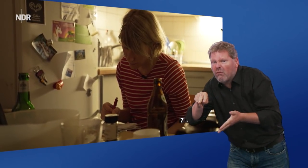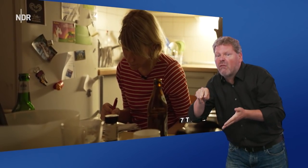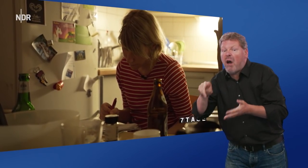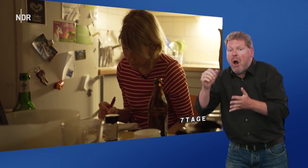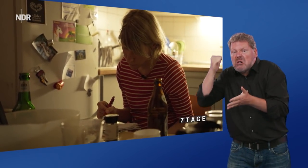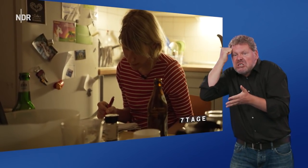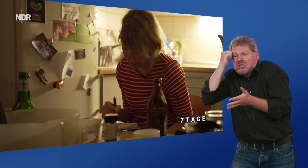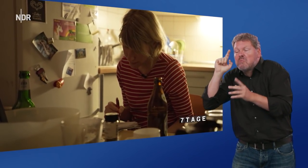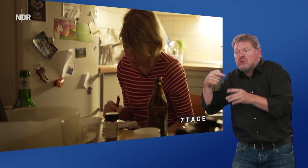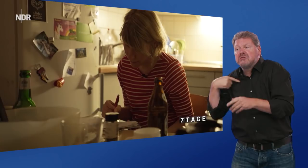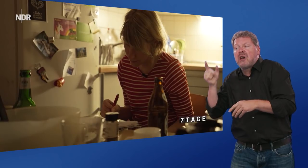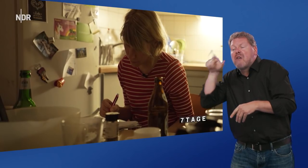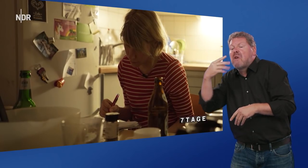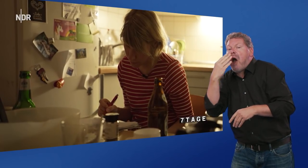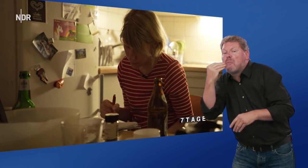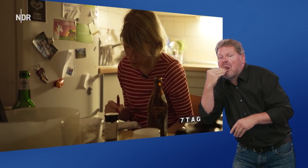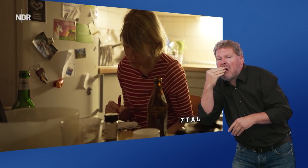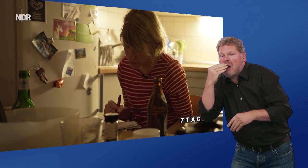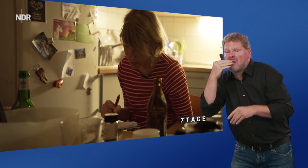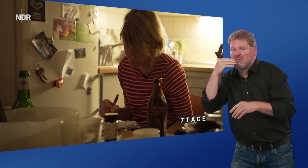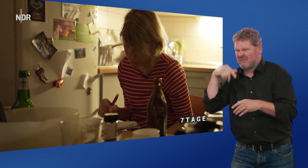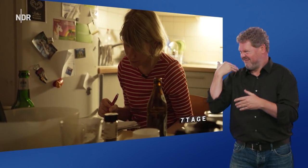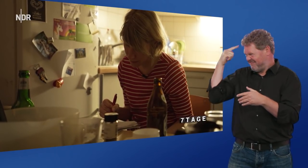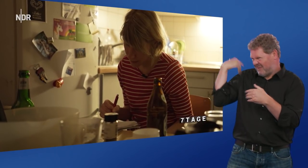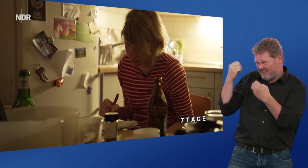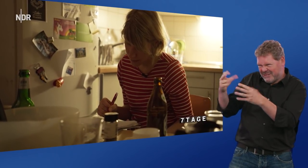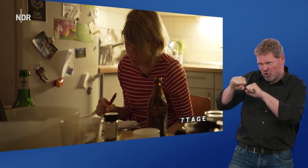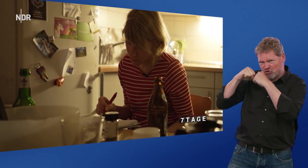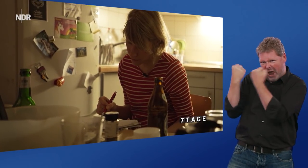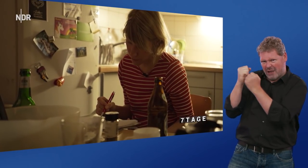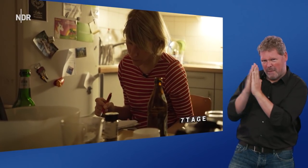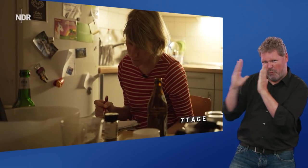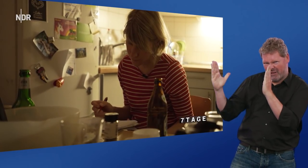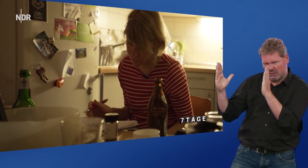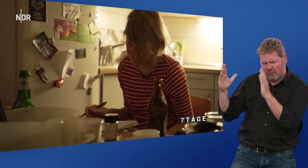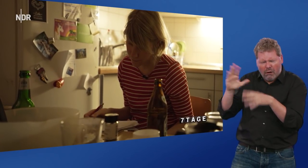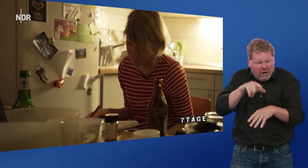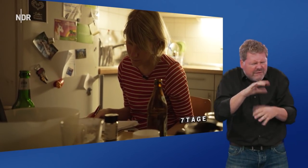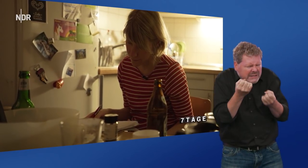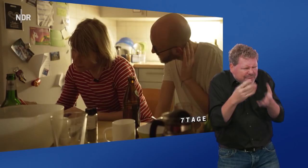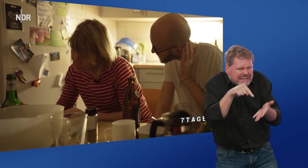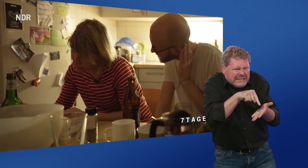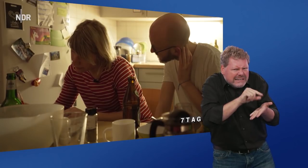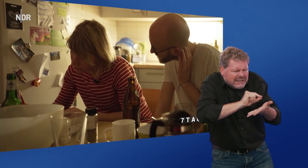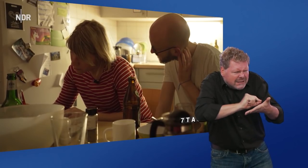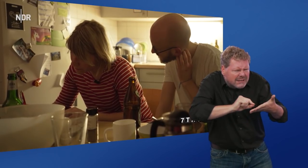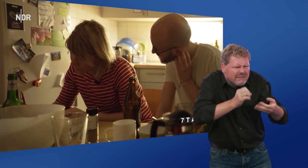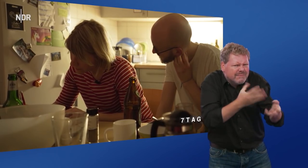darauf beharren, dass ich ablesen muss. Das ist mir neulich in der Staatsbild passiert. Ich war wirklich sauer. Was ist da genau passiert